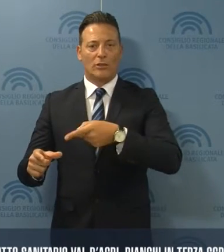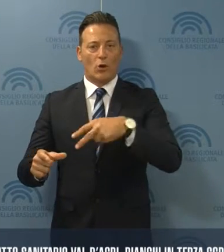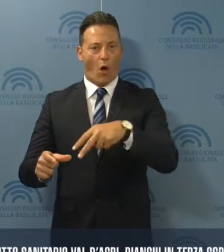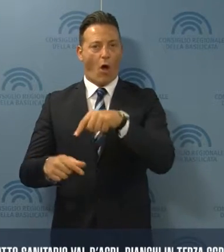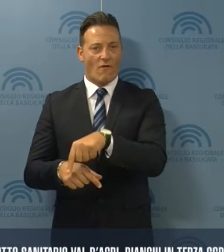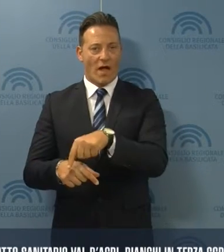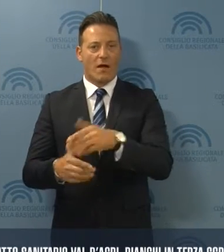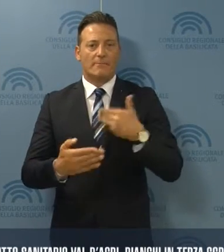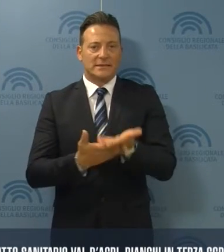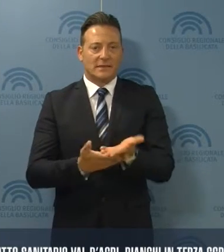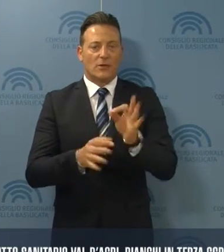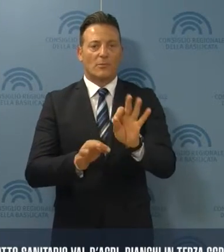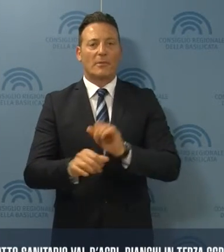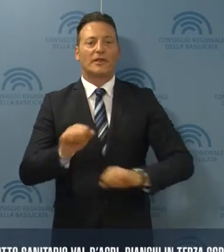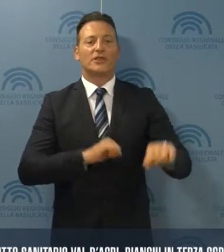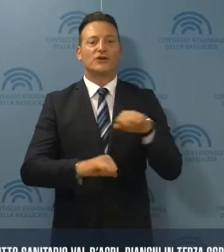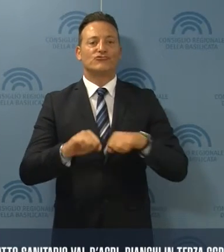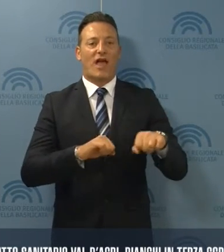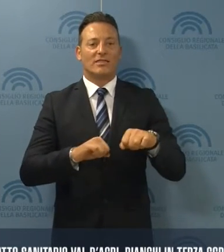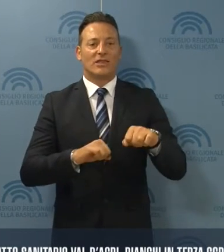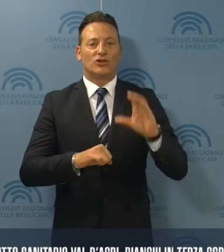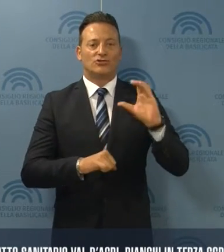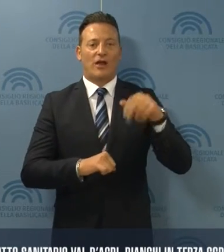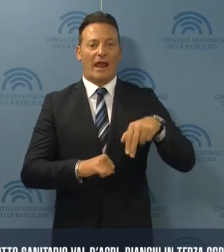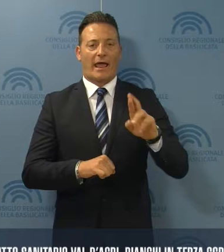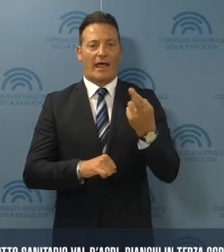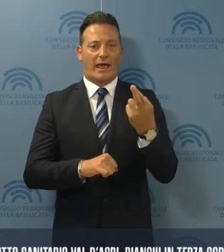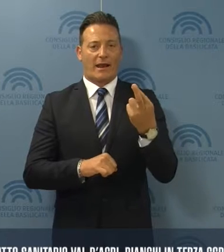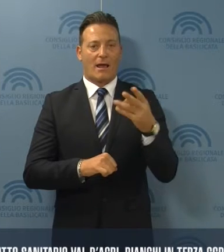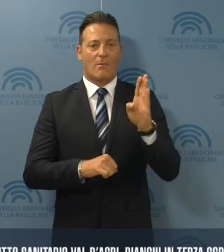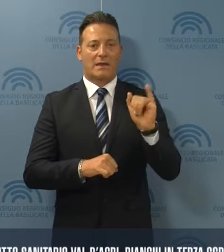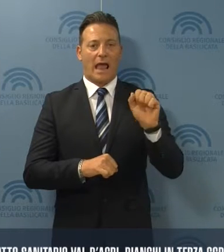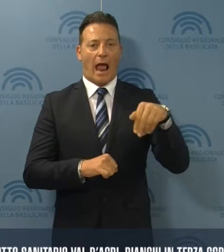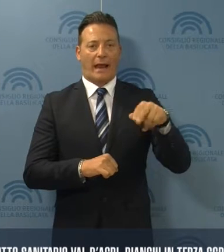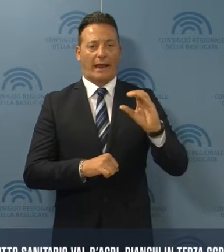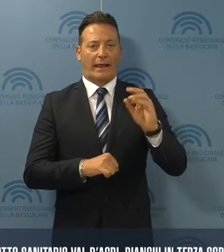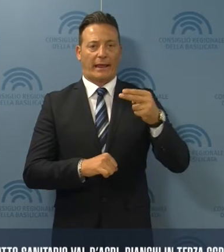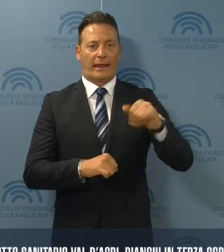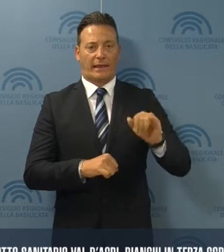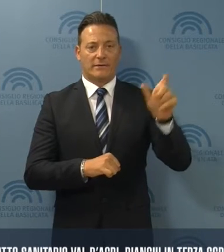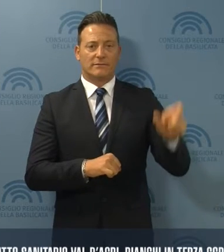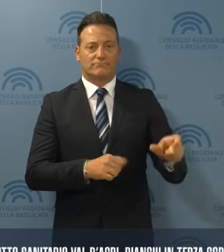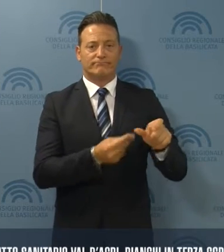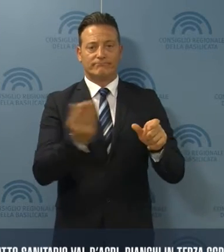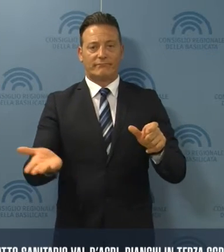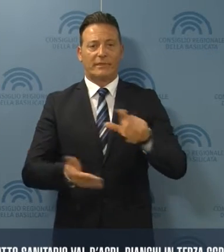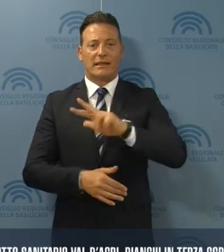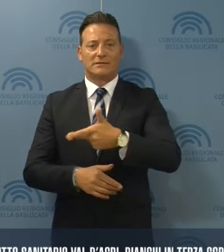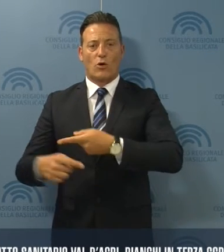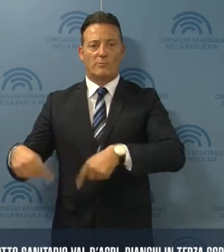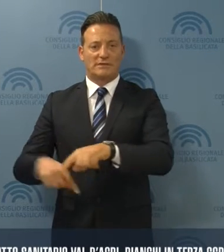presentato dal dirigente del CNR Bianchi alla terza commissione.